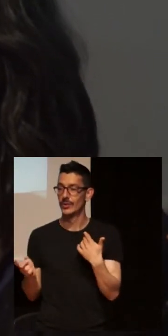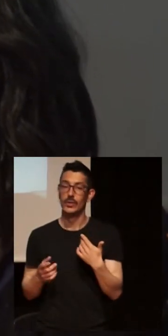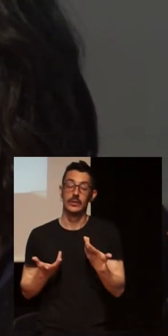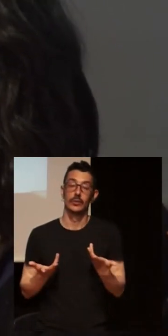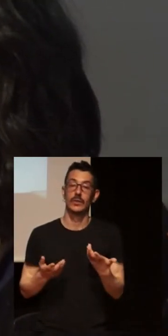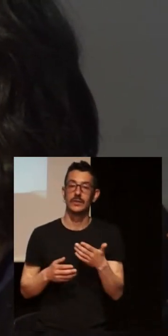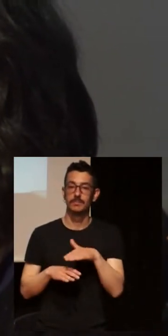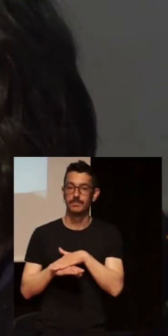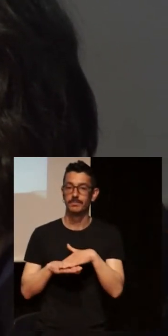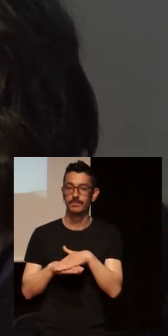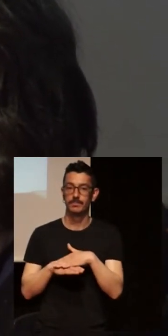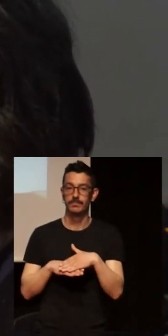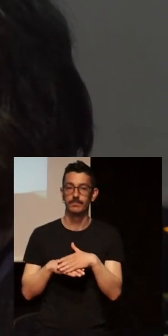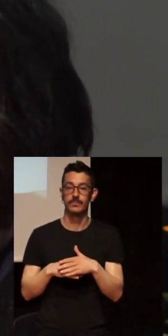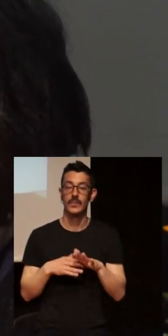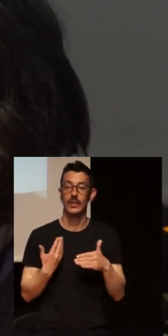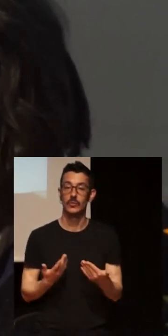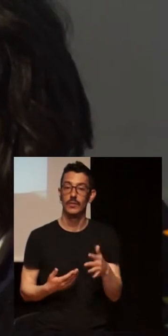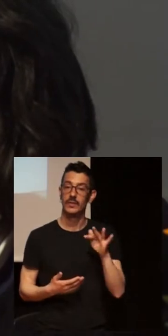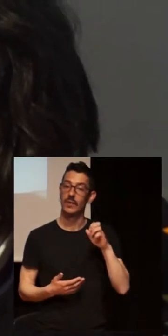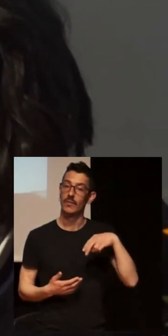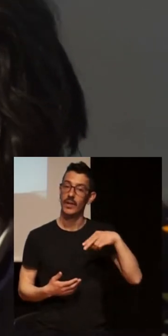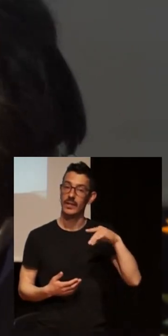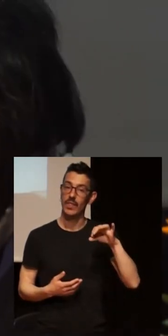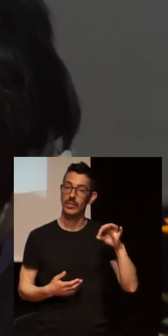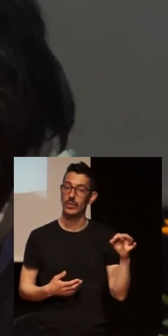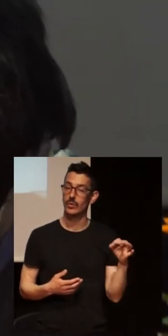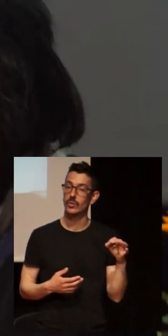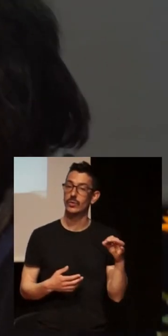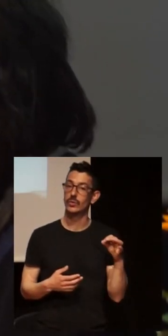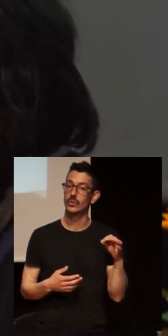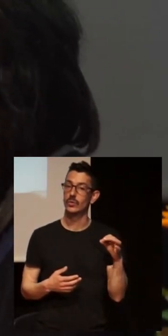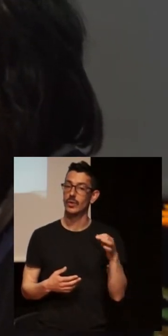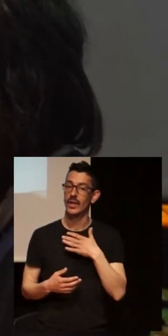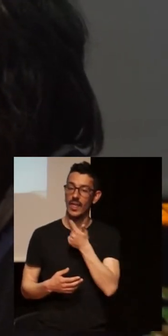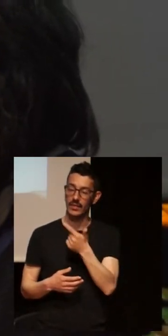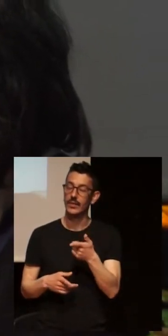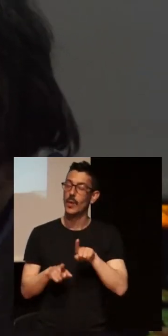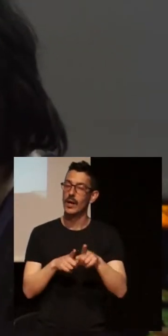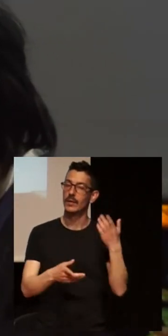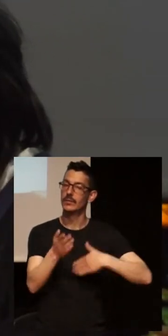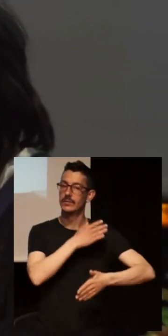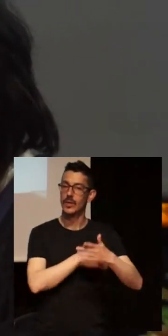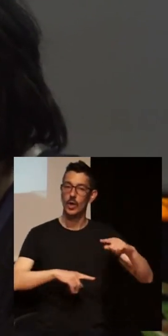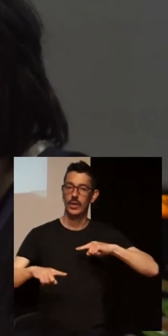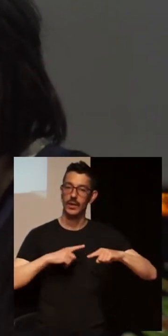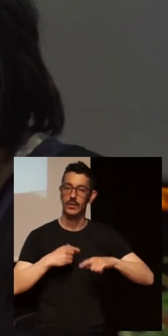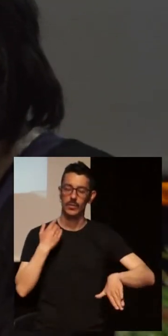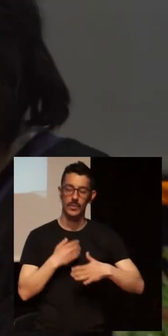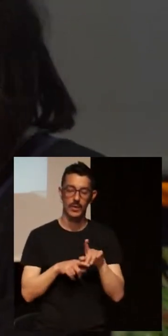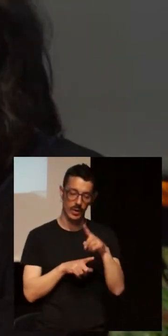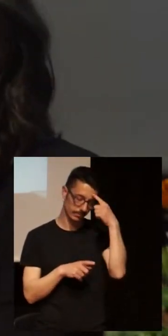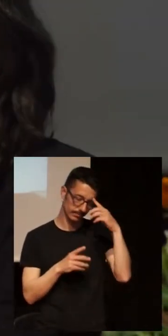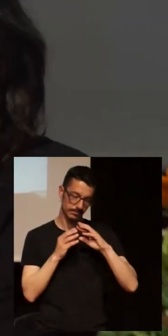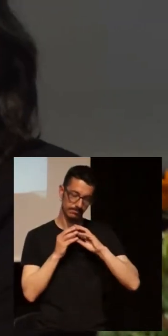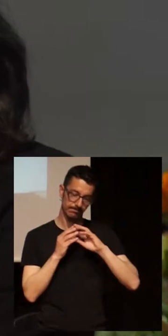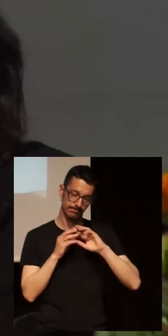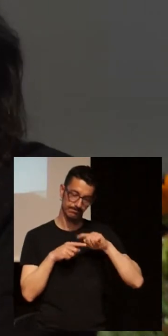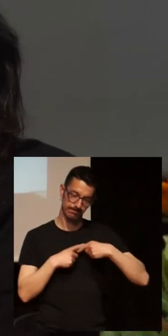when we this meeting from the organization, because I not allowed to be the organization, we wanted to do two things. We wanted to what